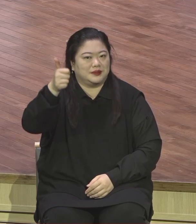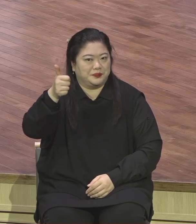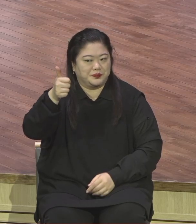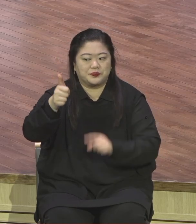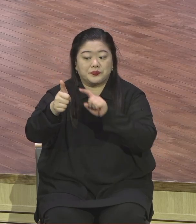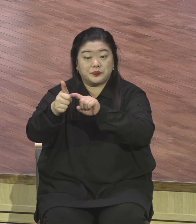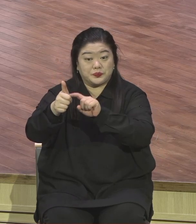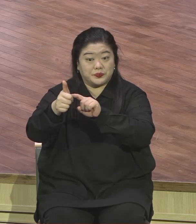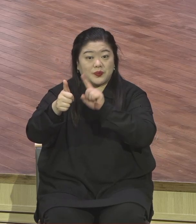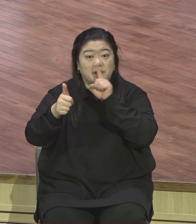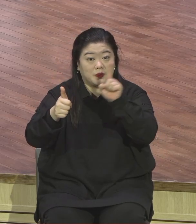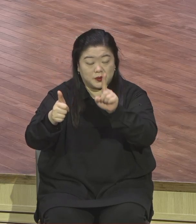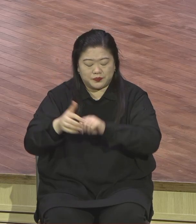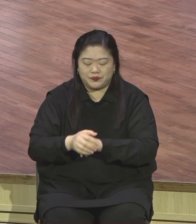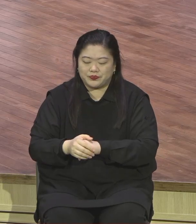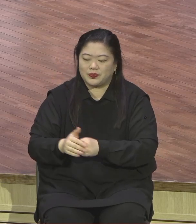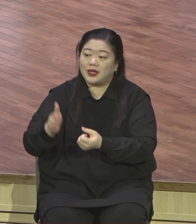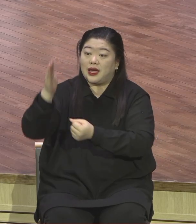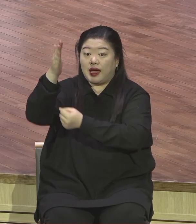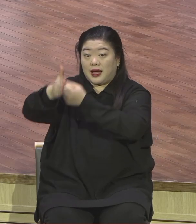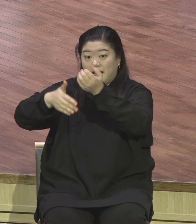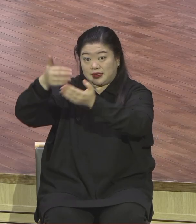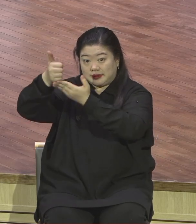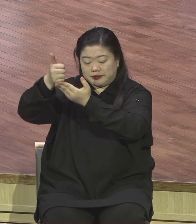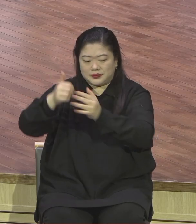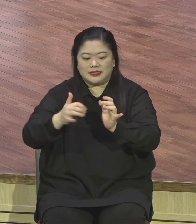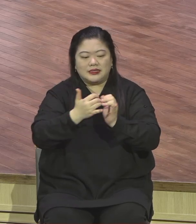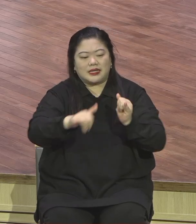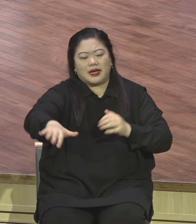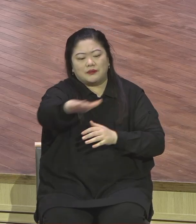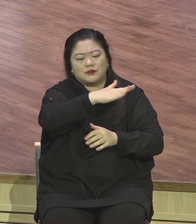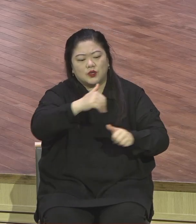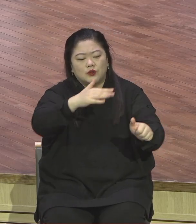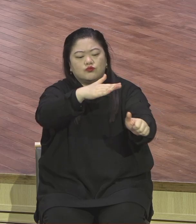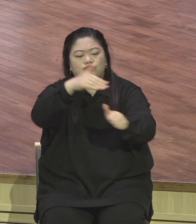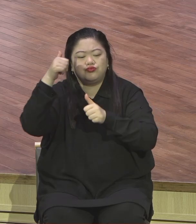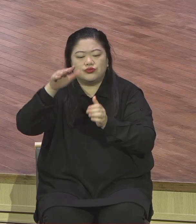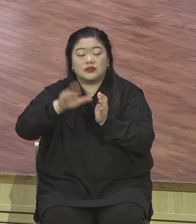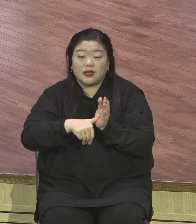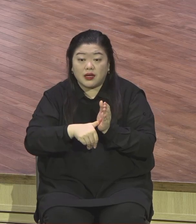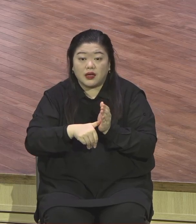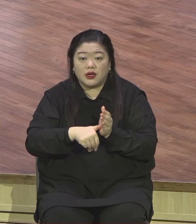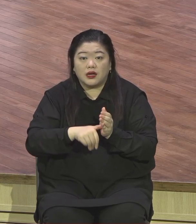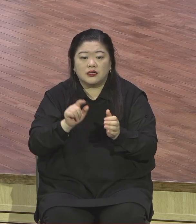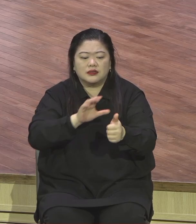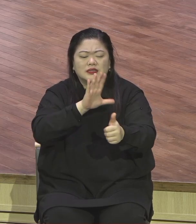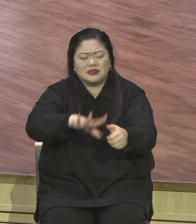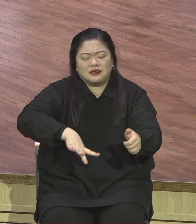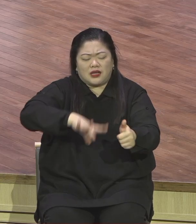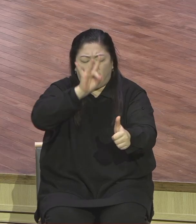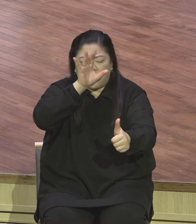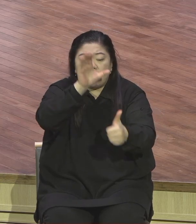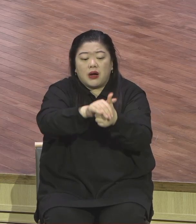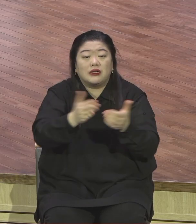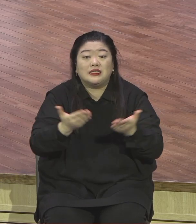제일 먼저 예배자로 부르셨다라는 사실입니다. 일하기 전에 무슨